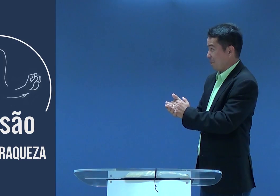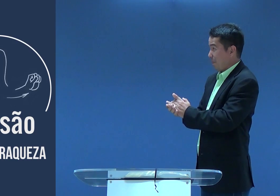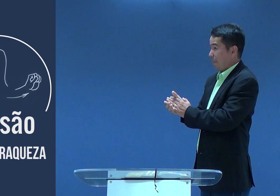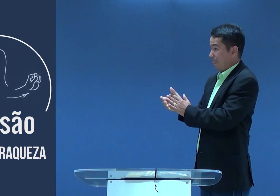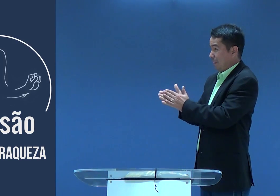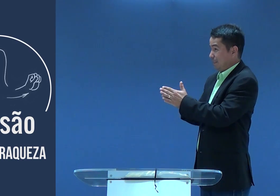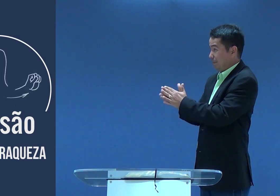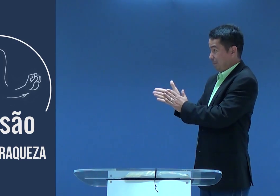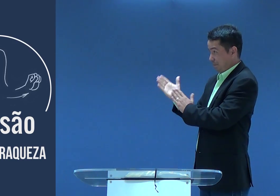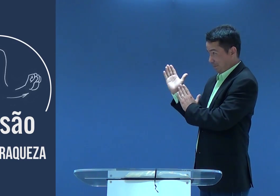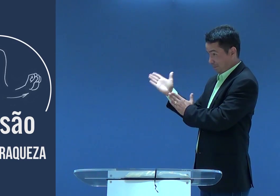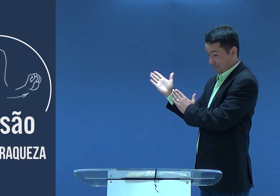Vamos começar com um outro estudo.